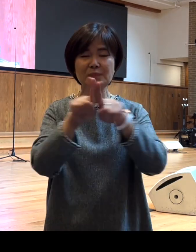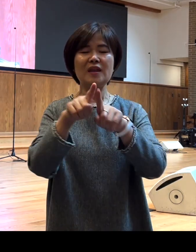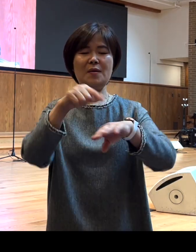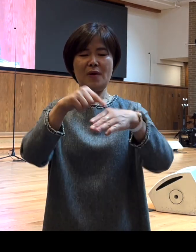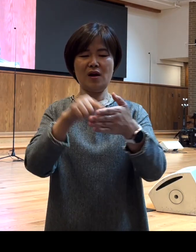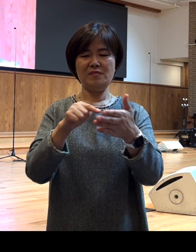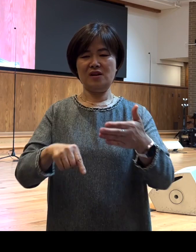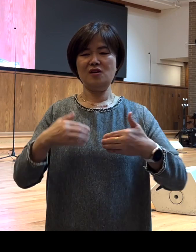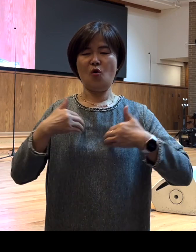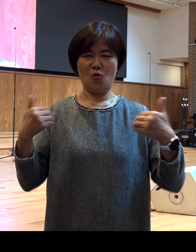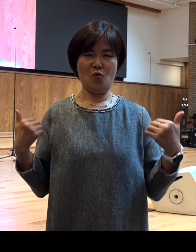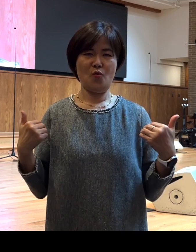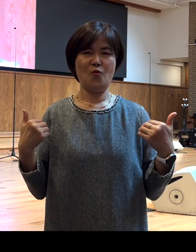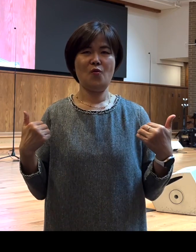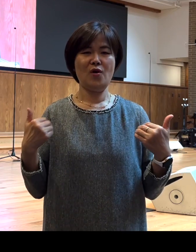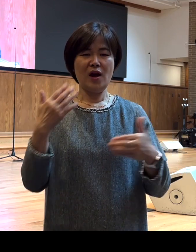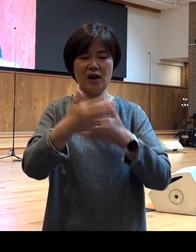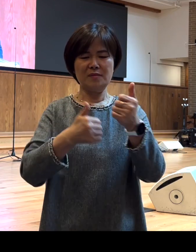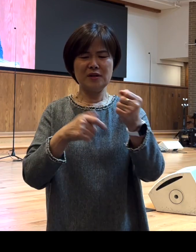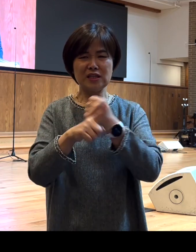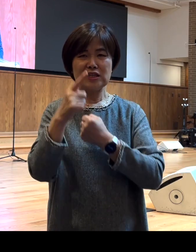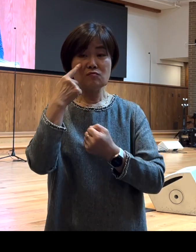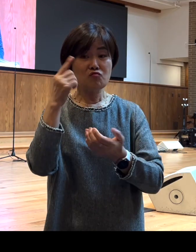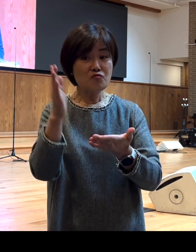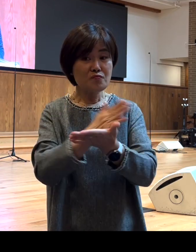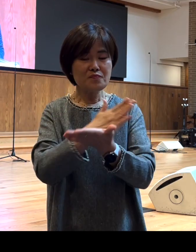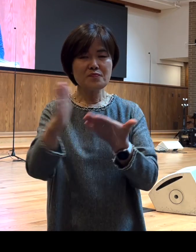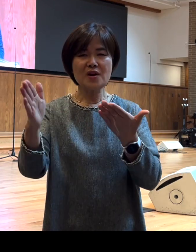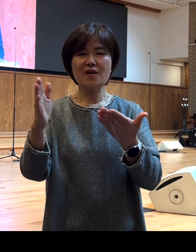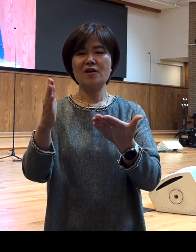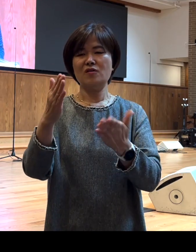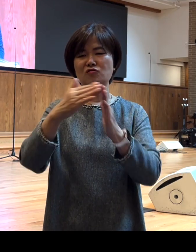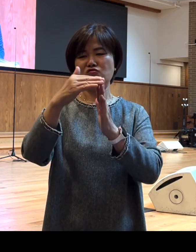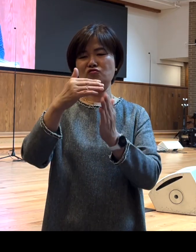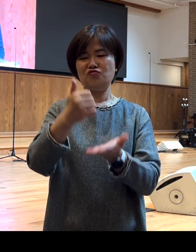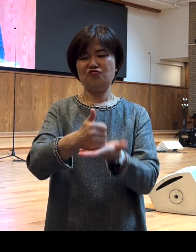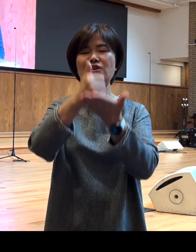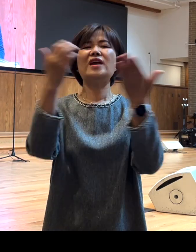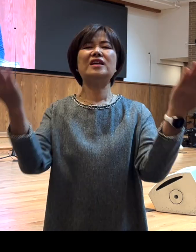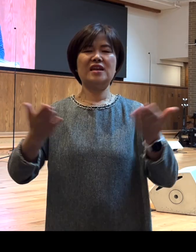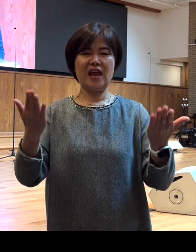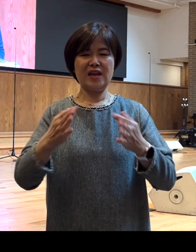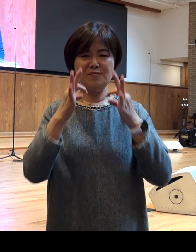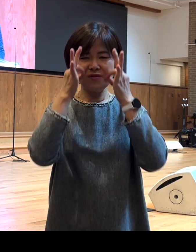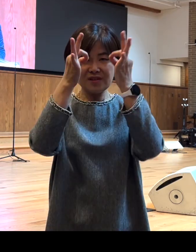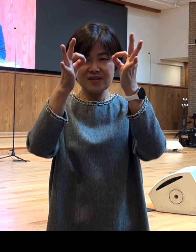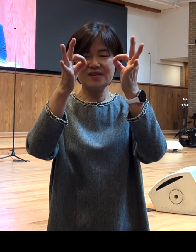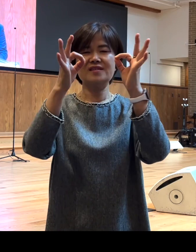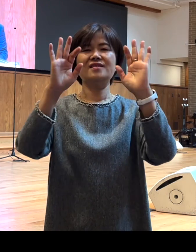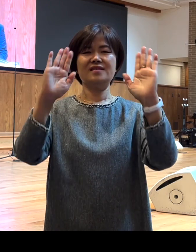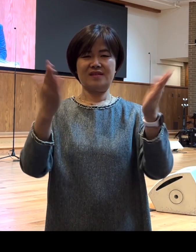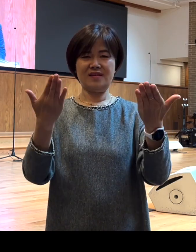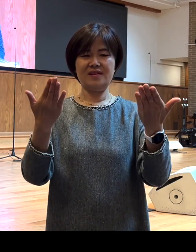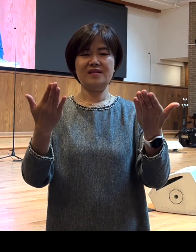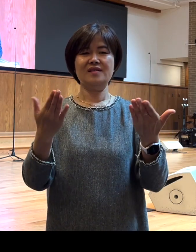열고 정말 하나님의 뜻을 분별하고 주의 일에 힘쓸 수 있습니다 그럼 저는 이번